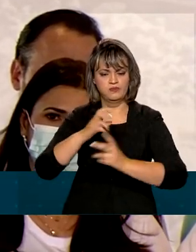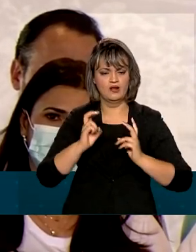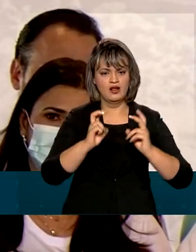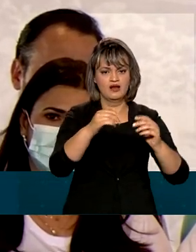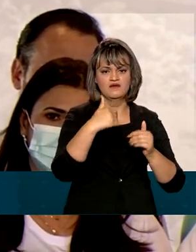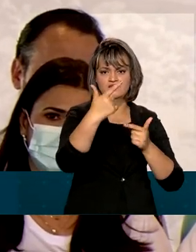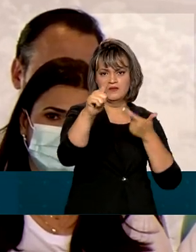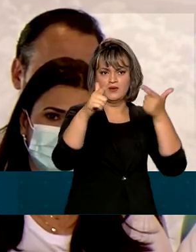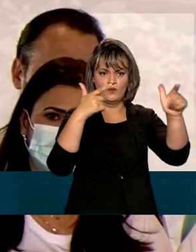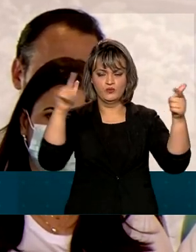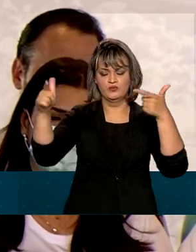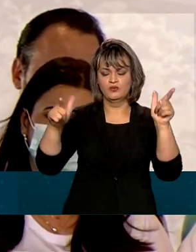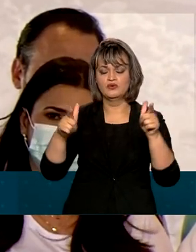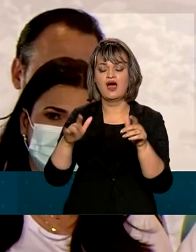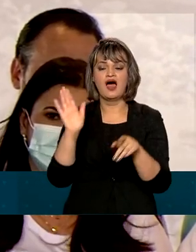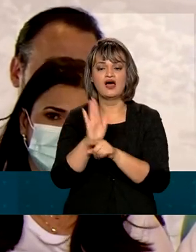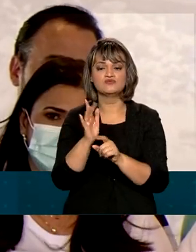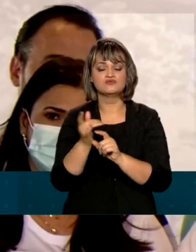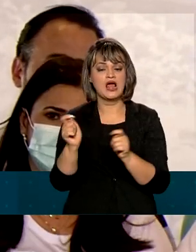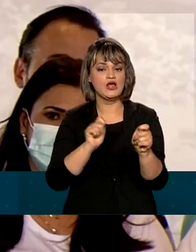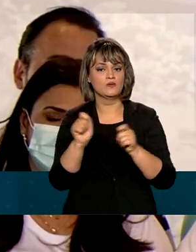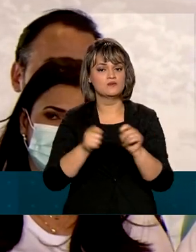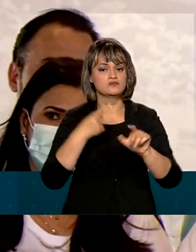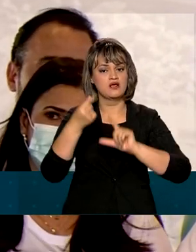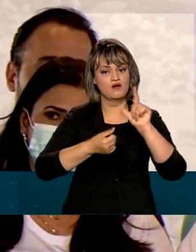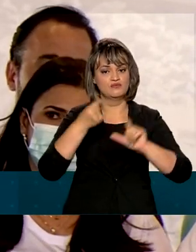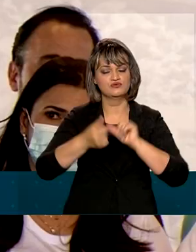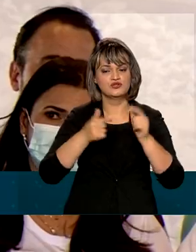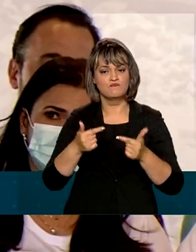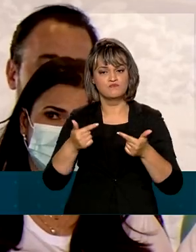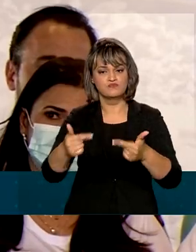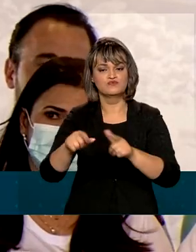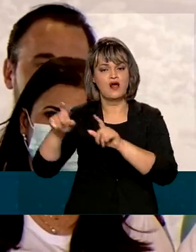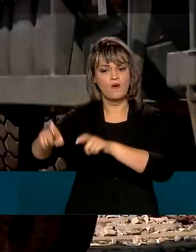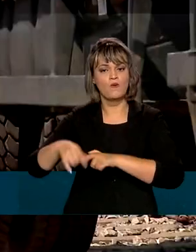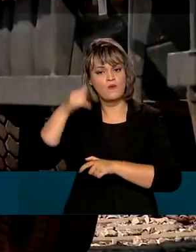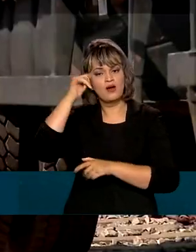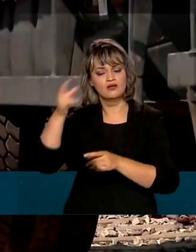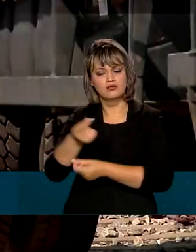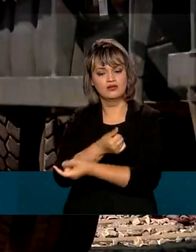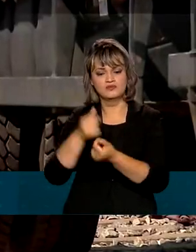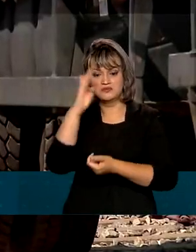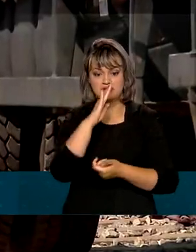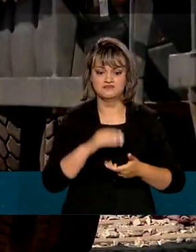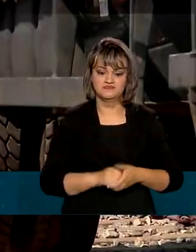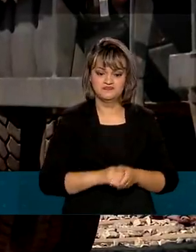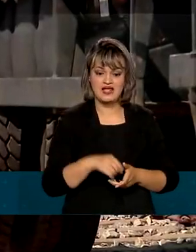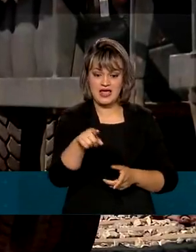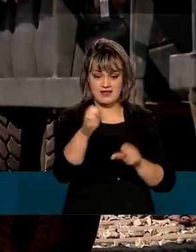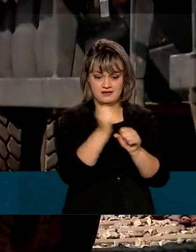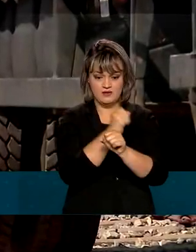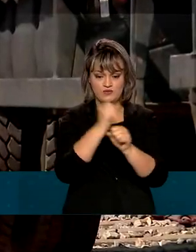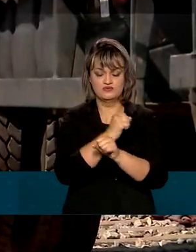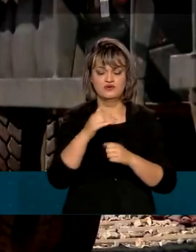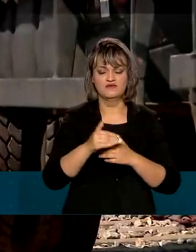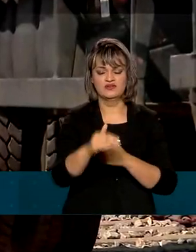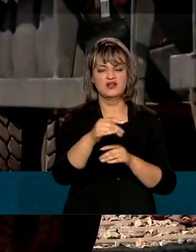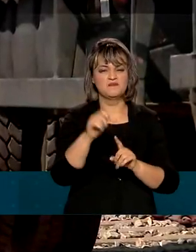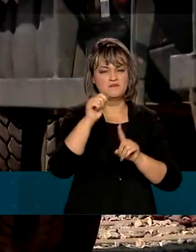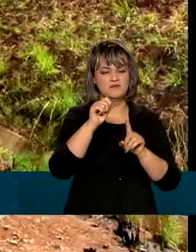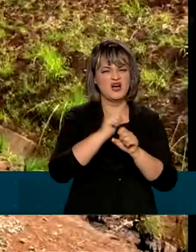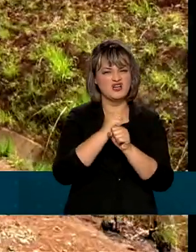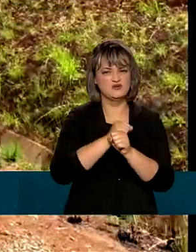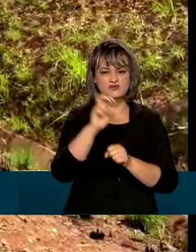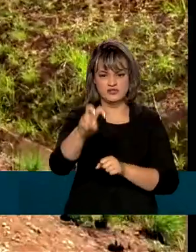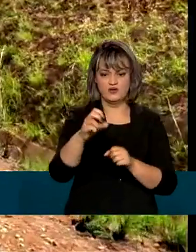FICO irá ajudar a reduzir os custos logísticos e impulsionar o agronegócio brasileiro. O trecho, a ser construído nos próximos cinco